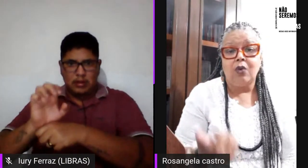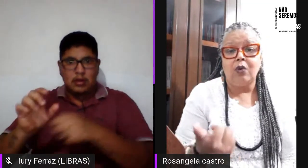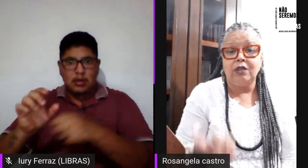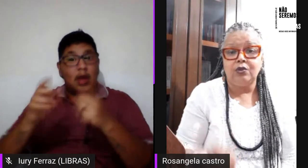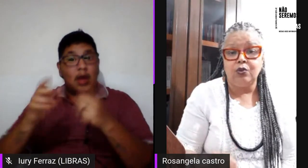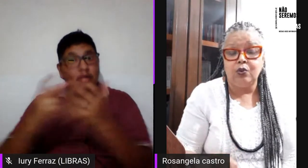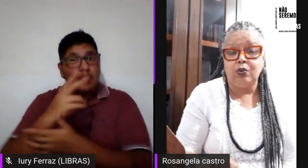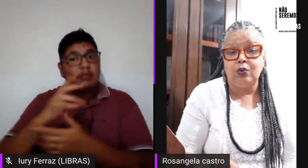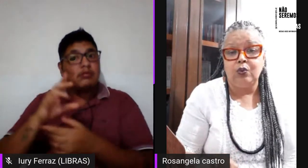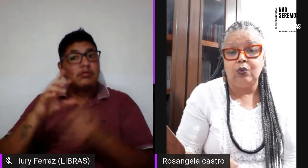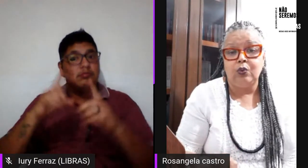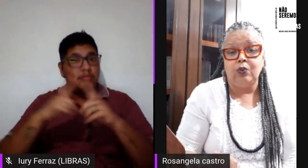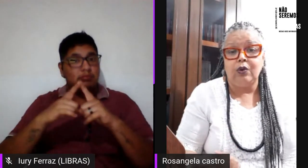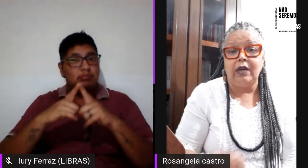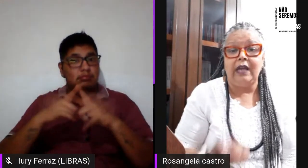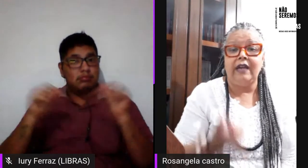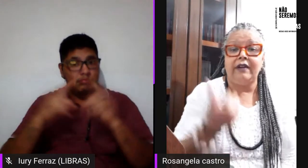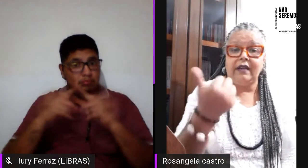quando